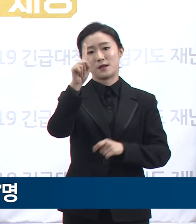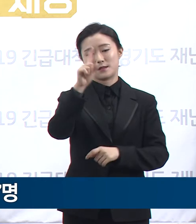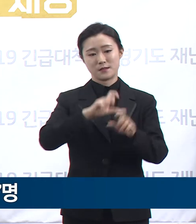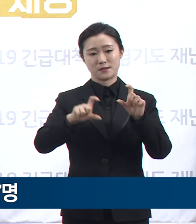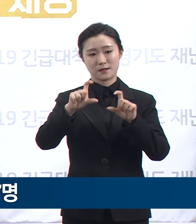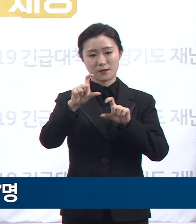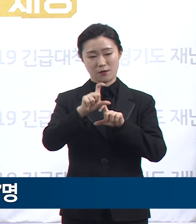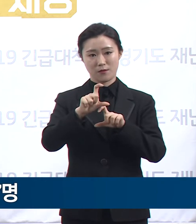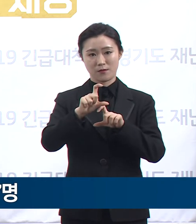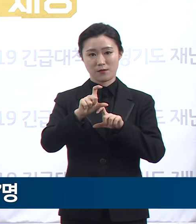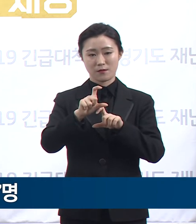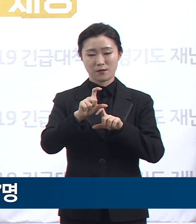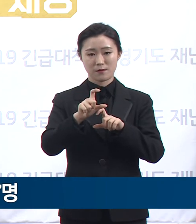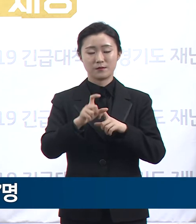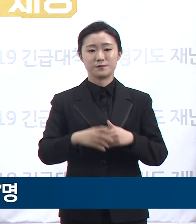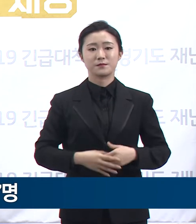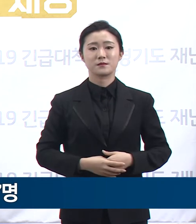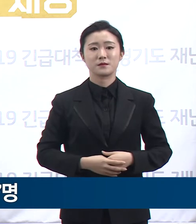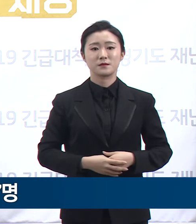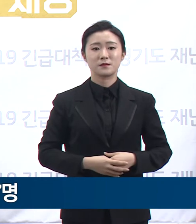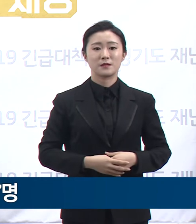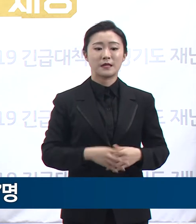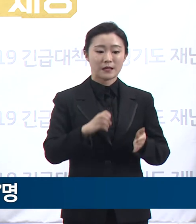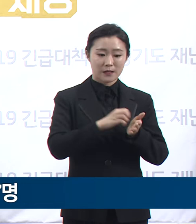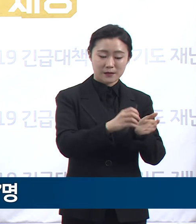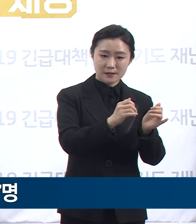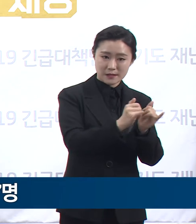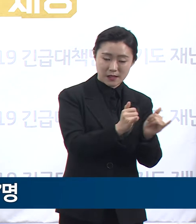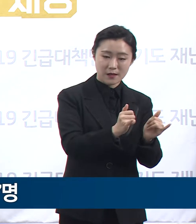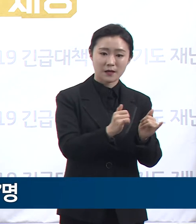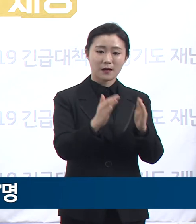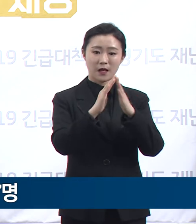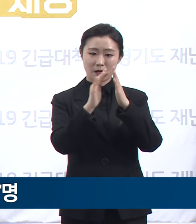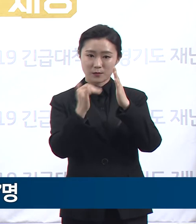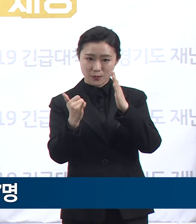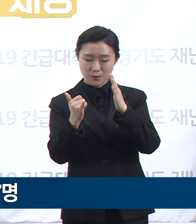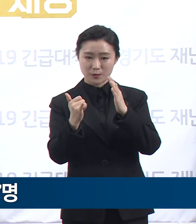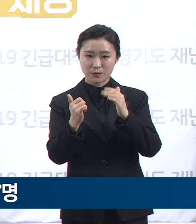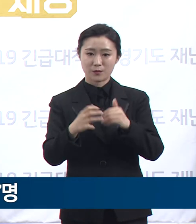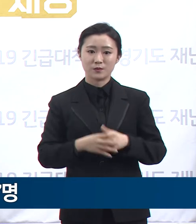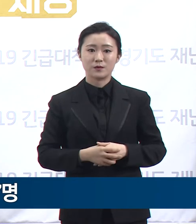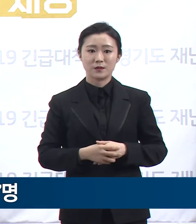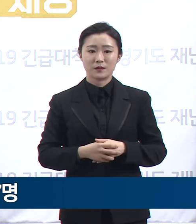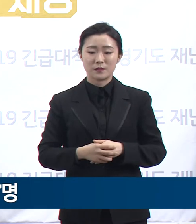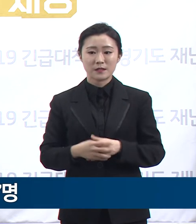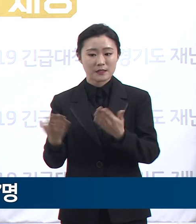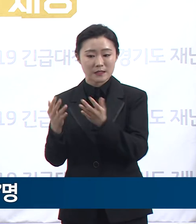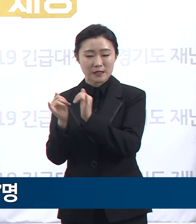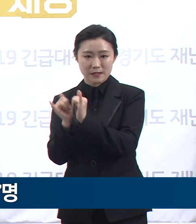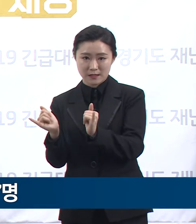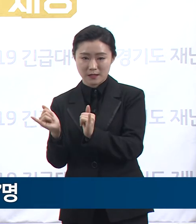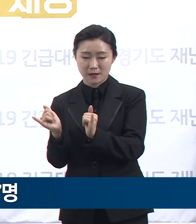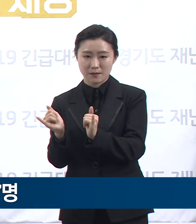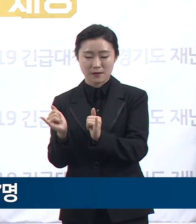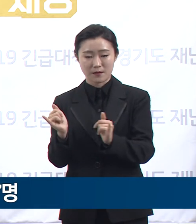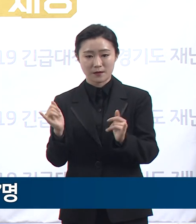종사자 8명, 입소자의 가족 2명이며 이 중 입소자 5분은 안타깝게도 사망하셨습니다.